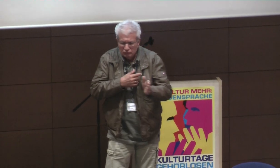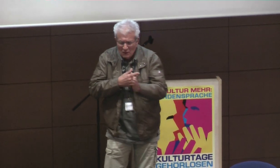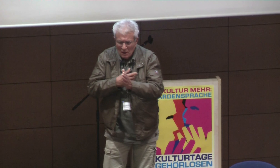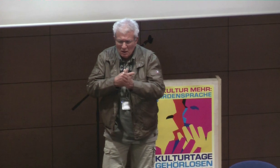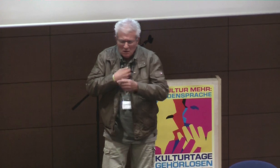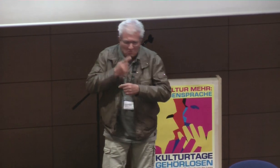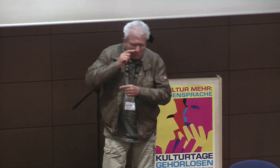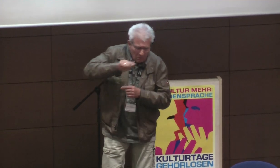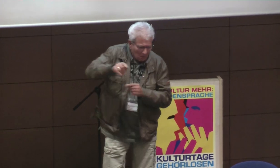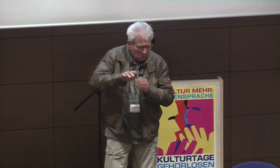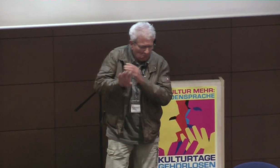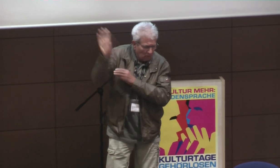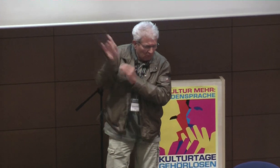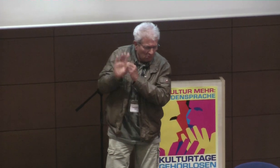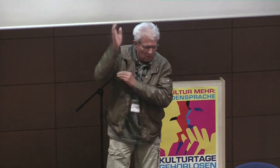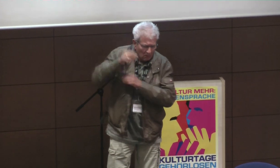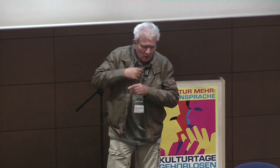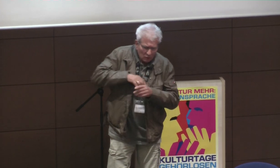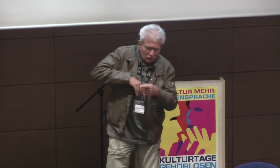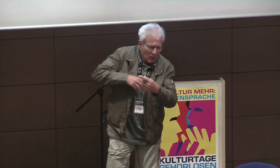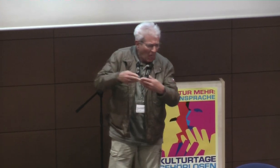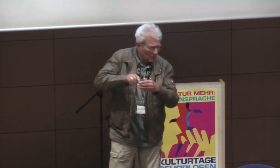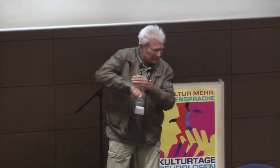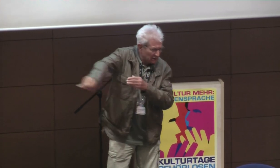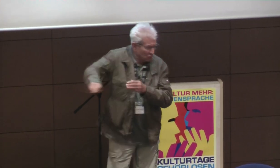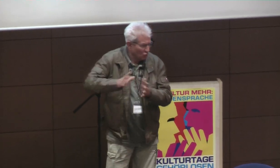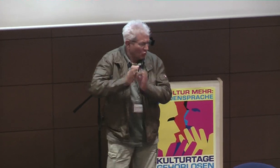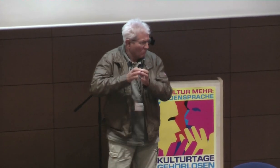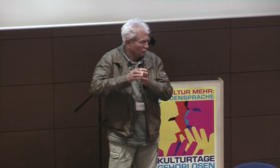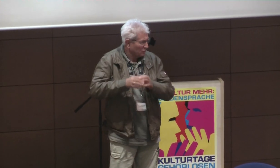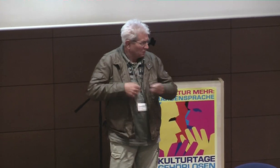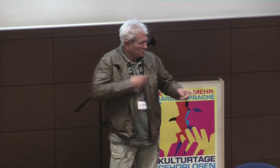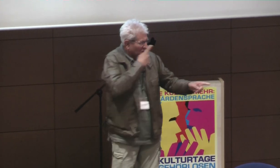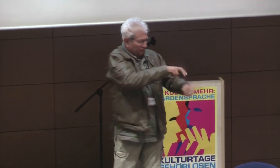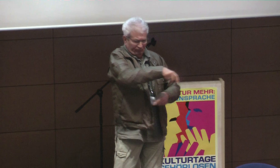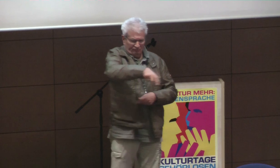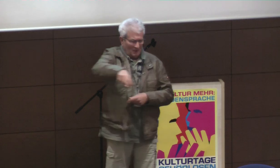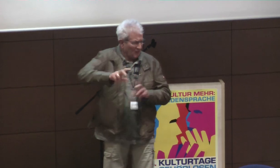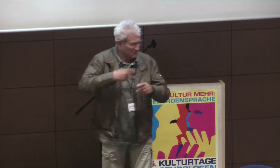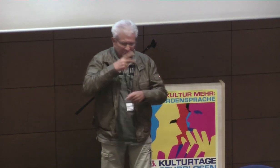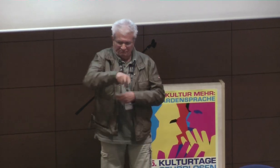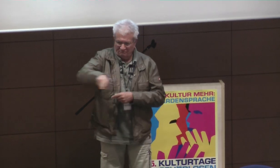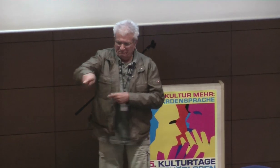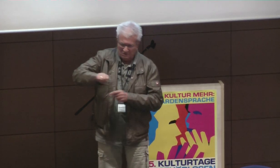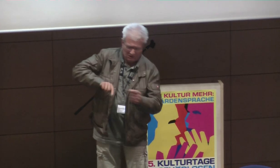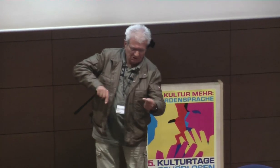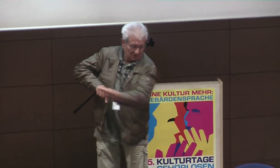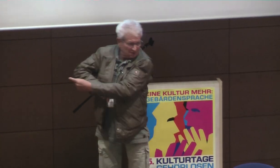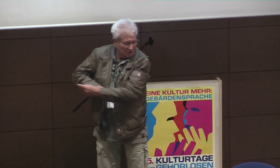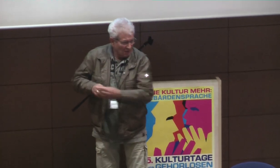nichts, ja, und, äh, und, hab ich irgendwie gesehen, da sind irgendwie so Hände hochgegangen, da hab ich gesehen, da waren Dolmetscher, wo Gründer auch warst, also, und